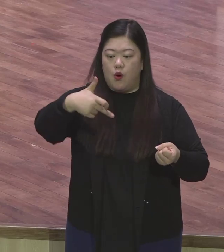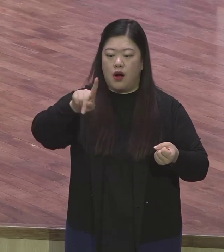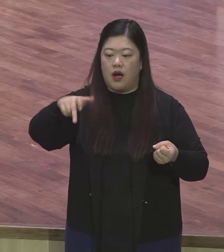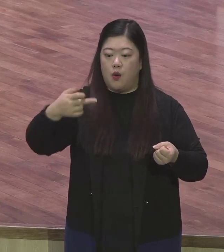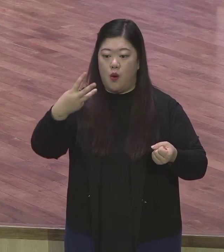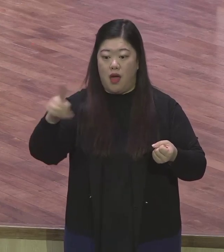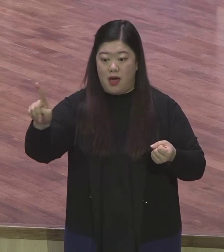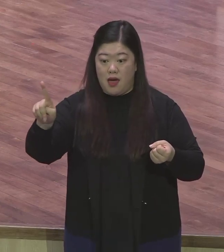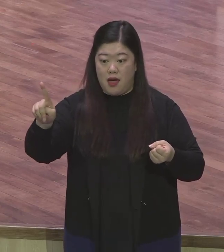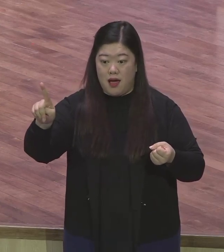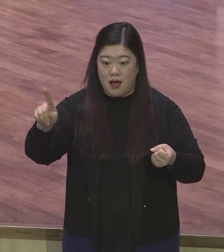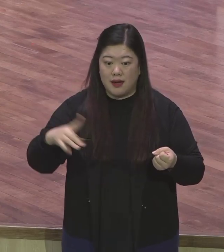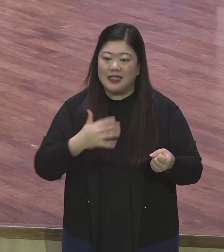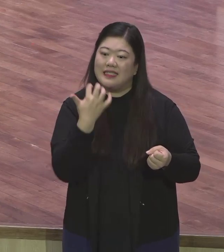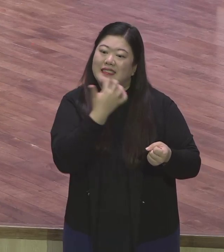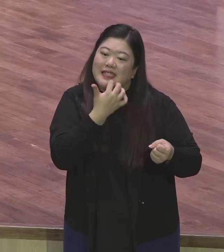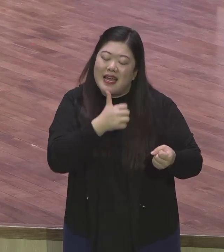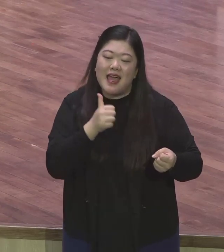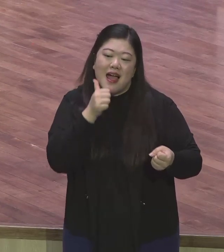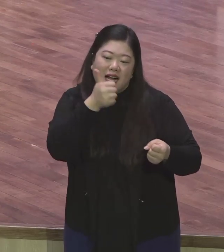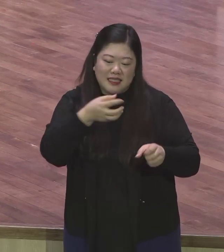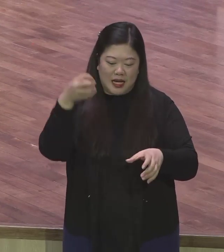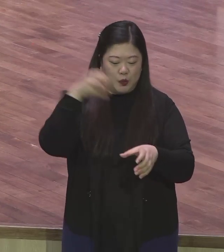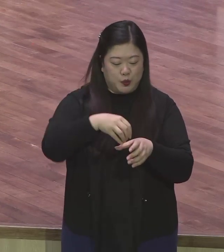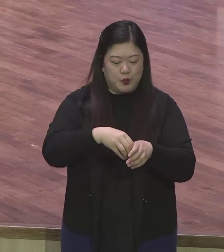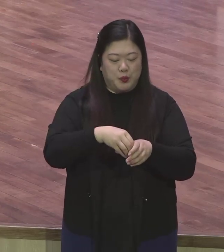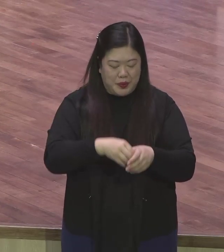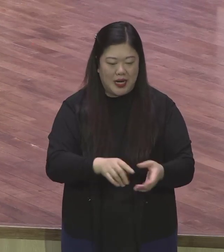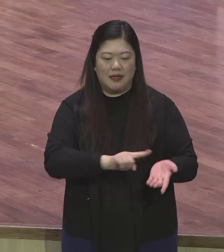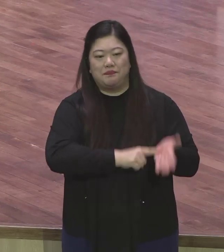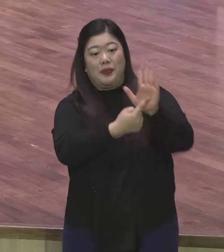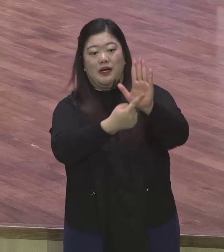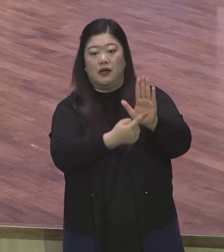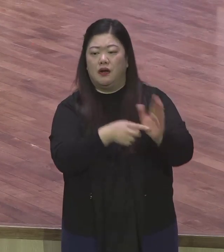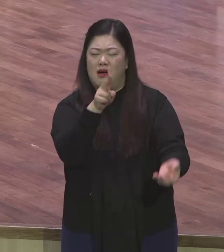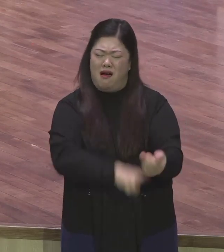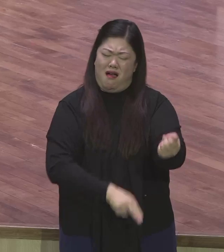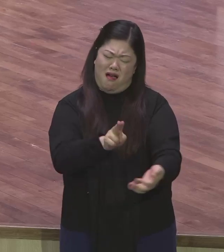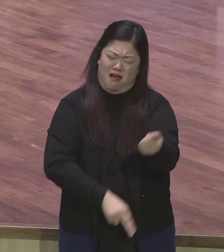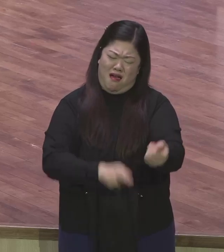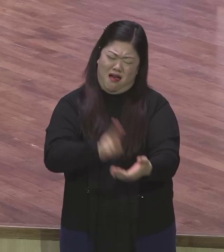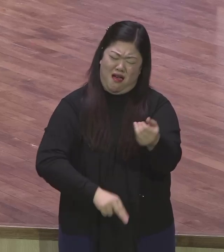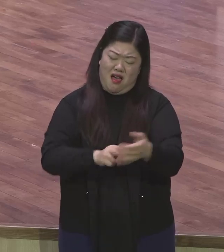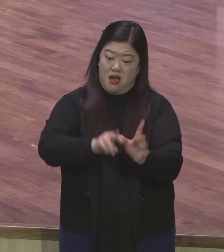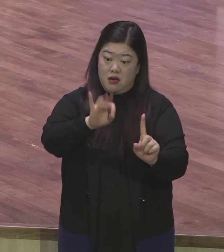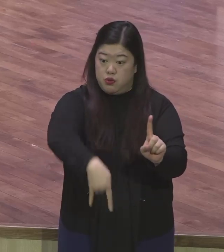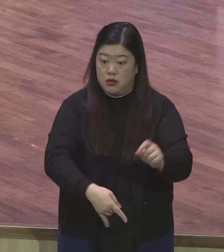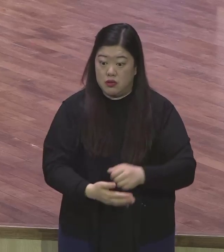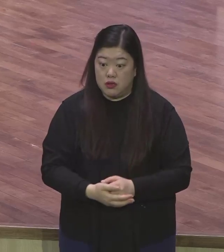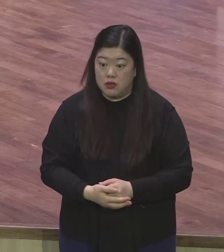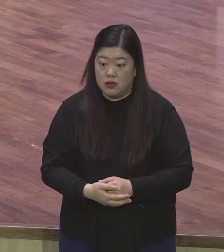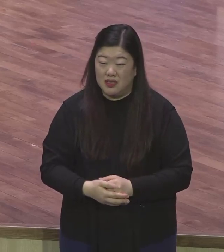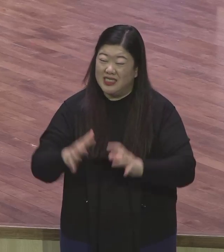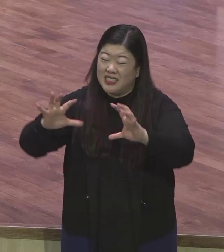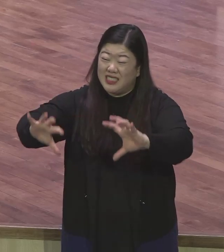사오려는 거예요 그래가지고 지금 전세계 코카콜라 없는 나라 지구상에 없어요 다